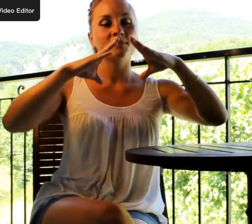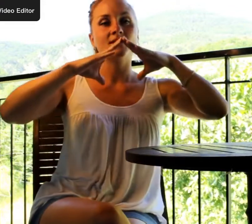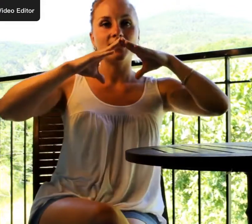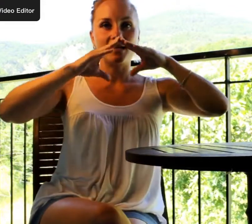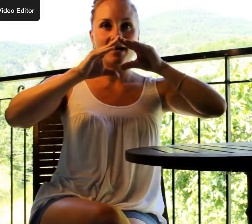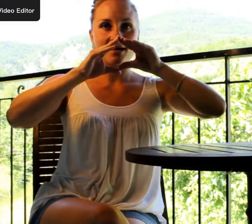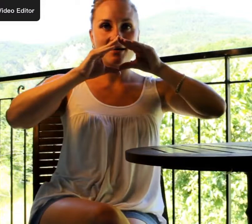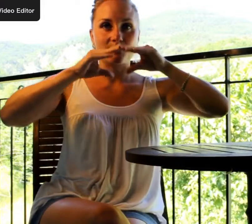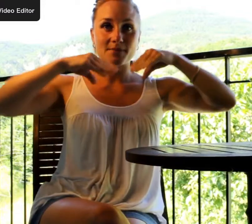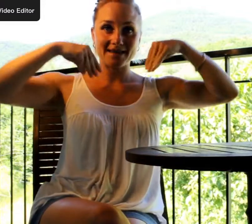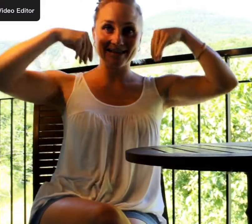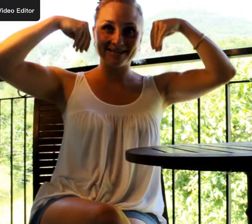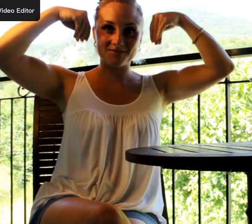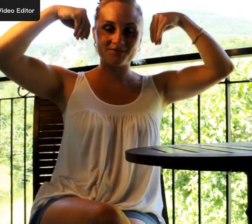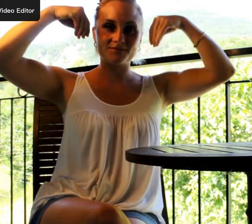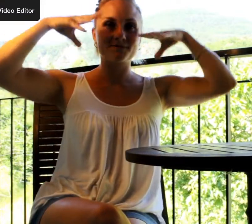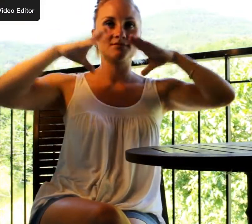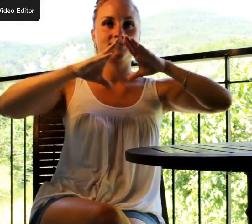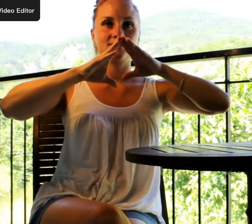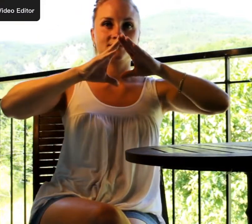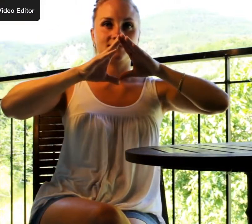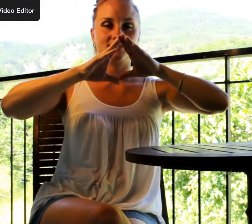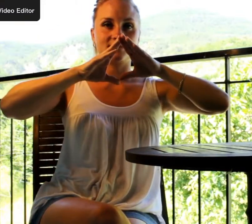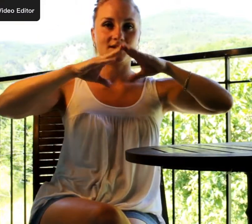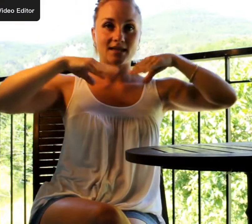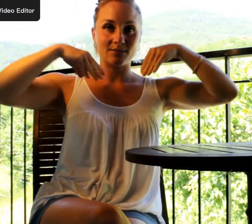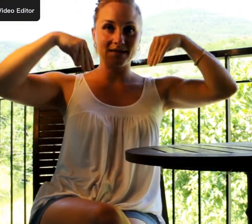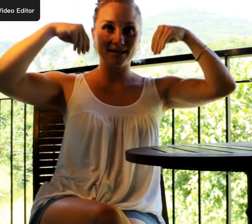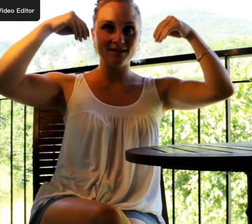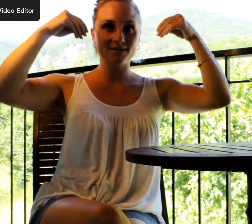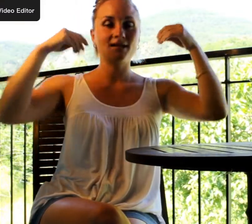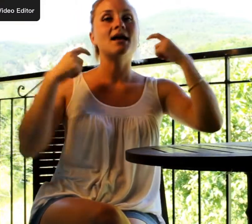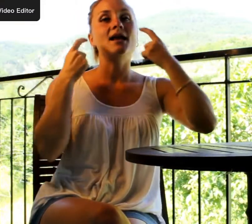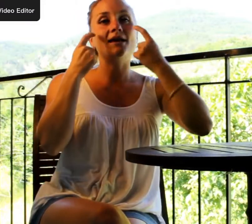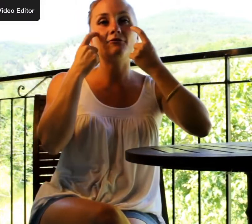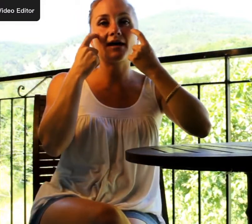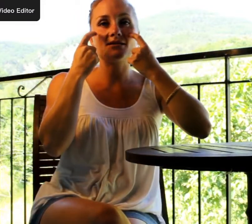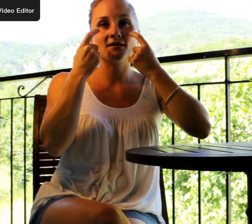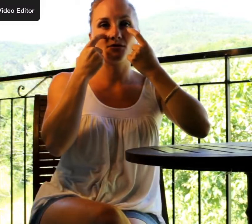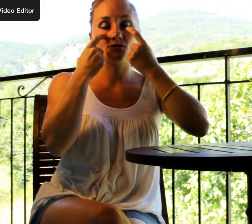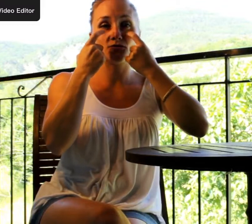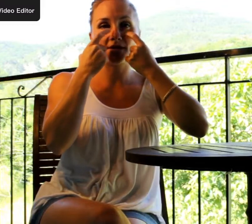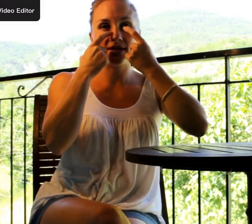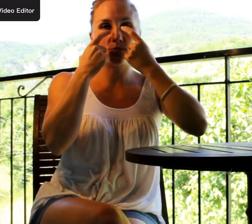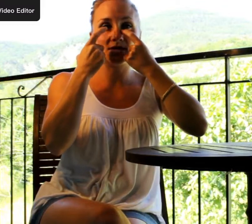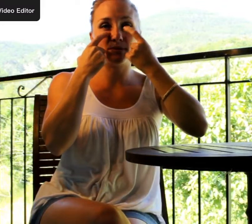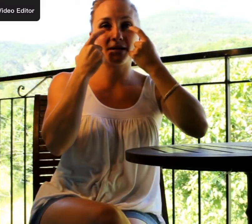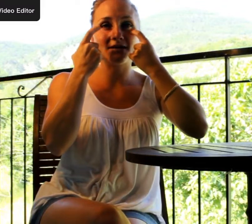la banane, la fraise, ce sont, vous savez, les petits pépins de la